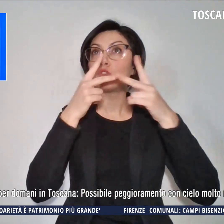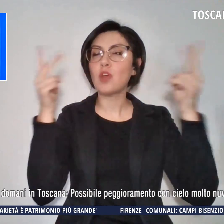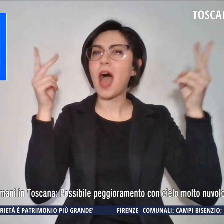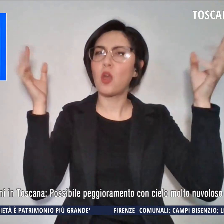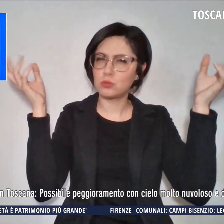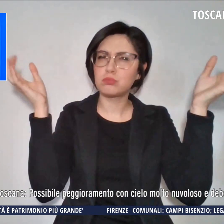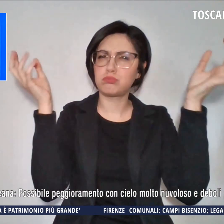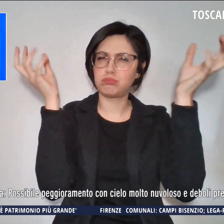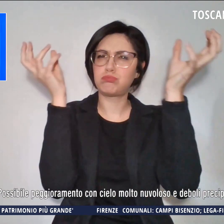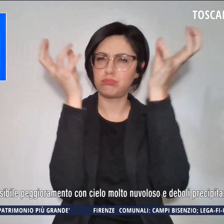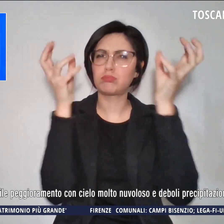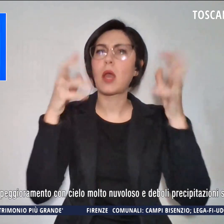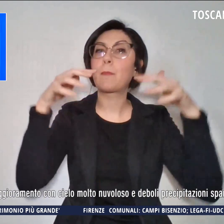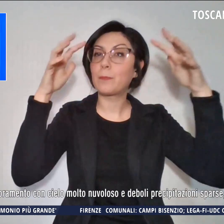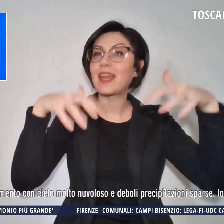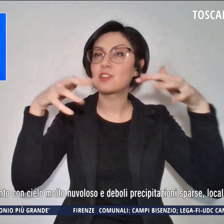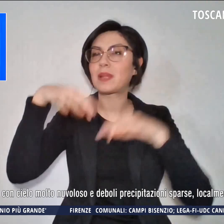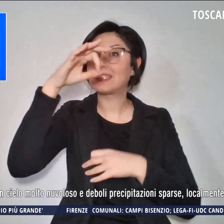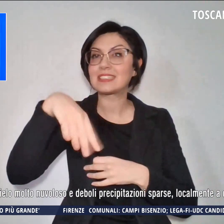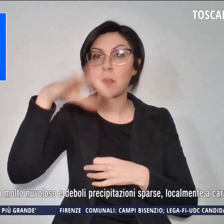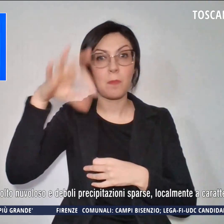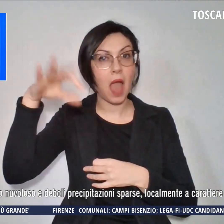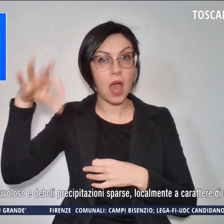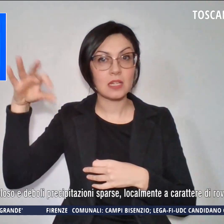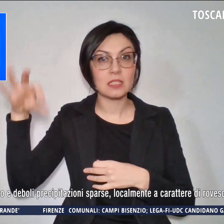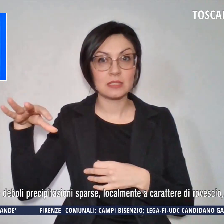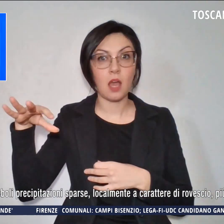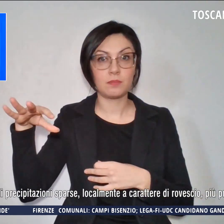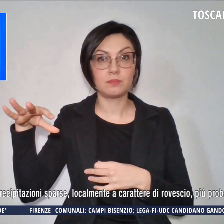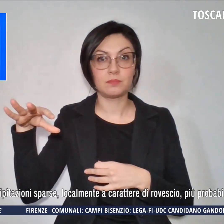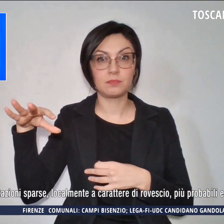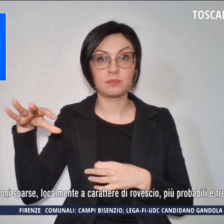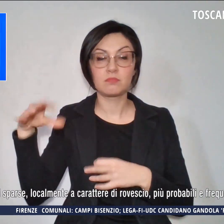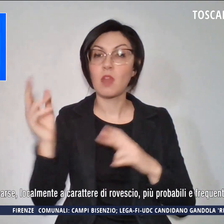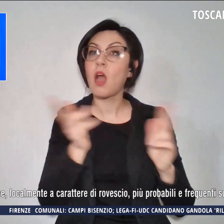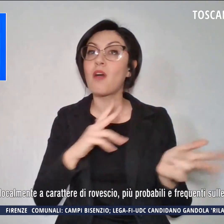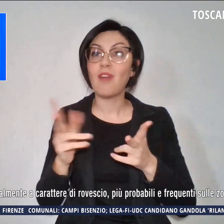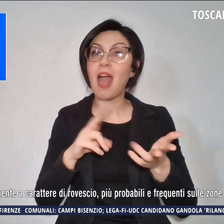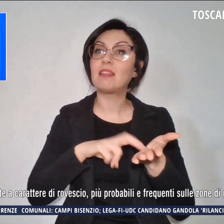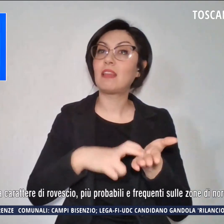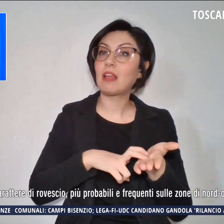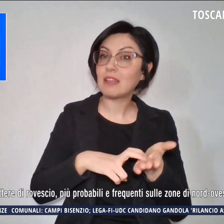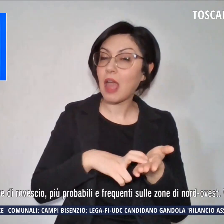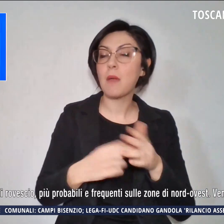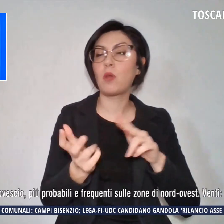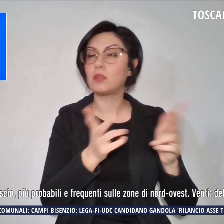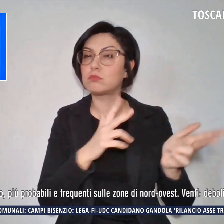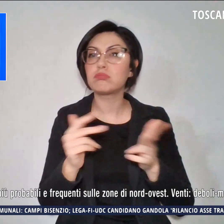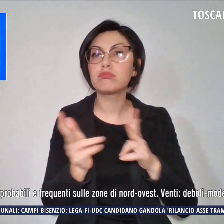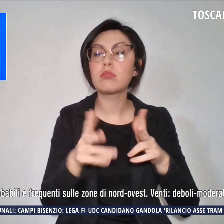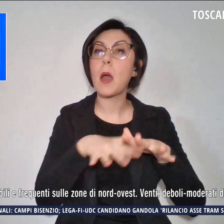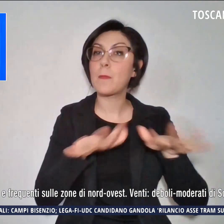precipitazione sparsa, venti tra deboli e moderati, mari